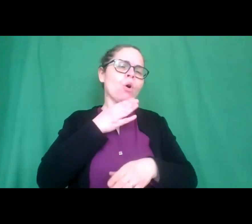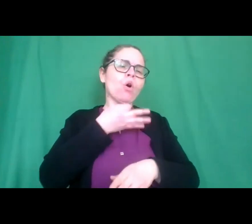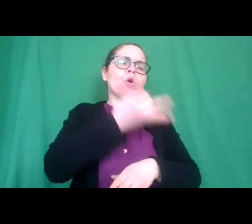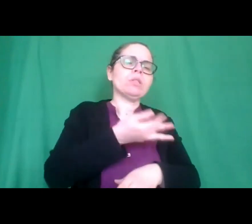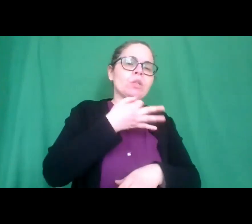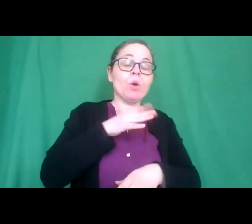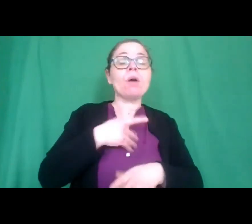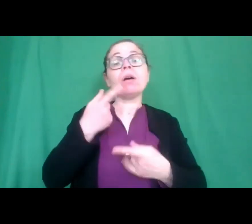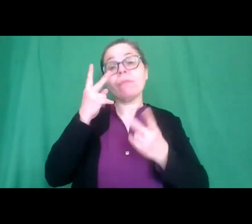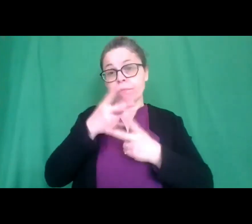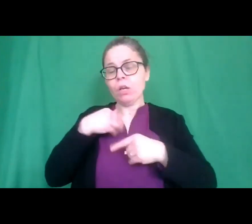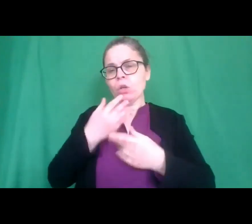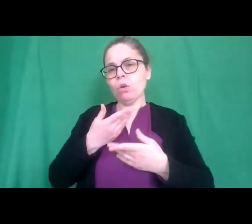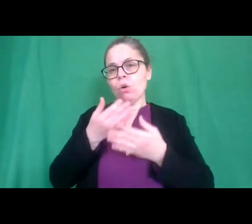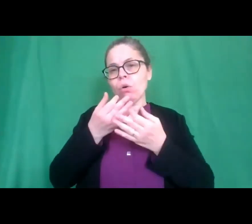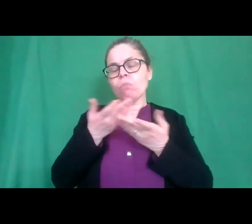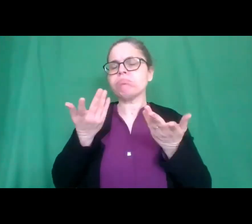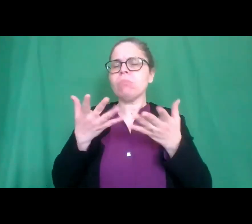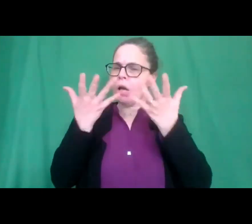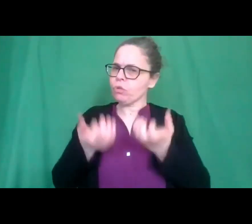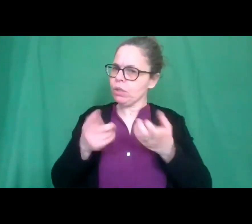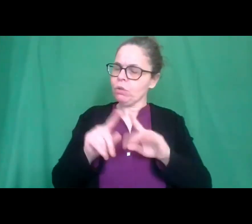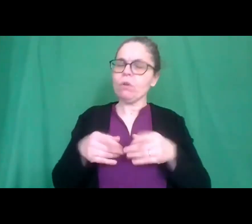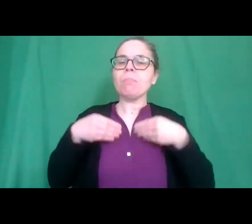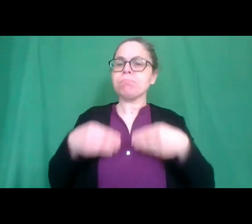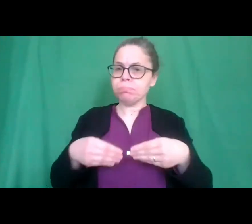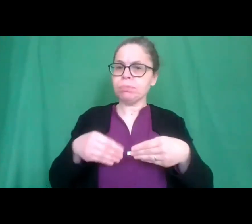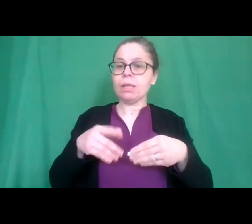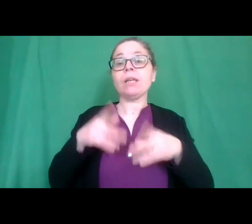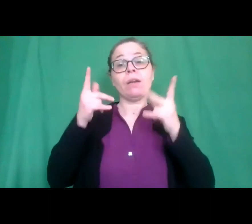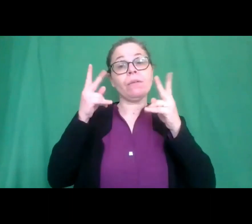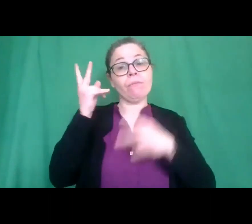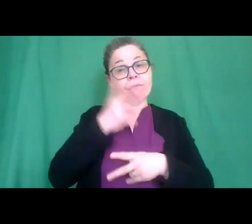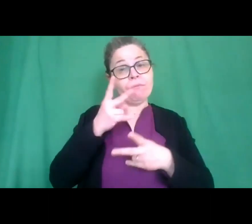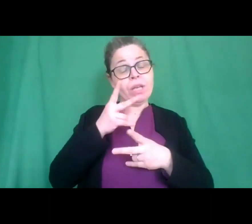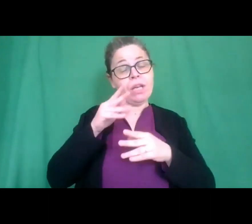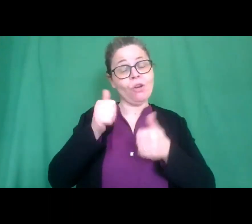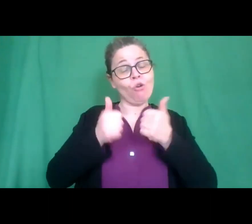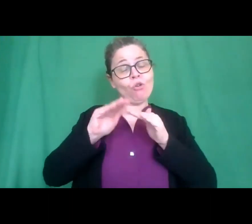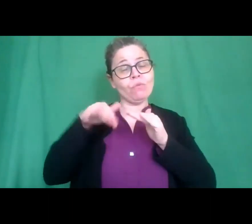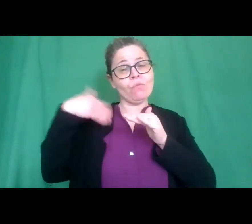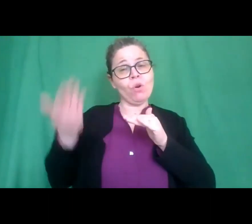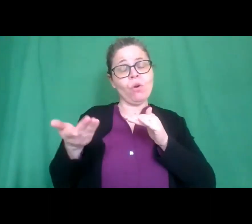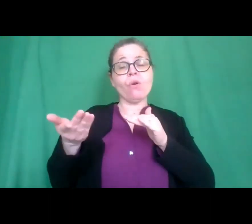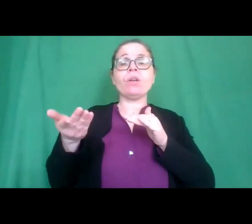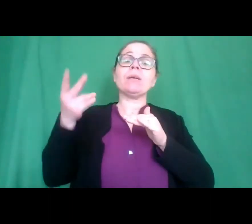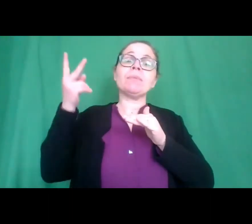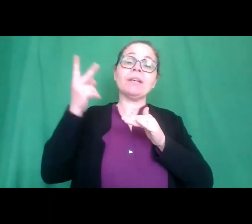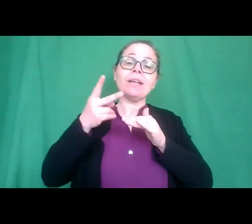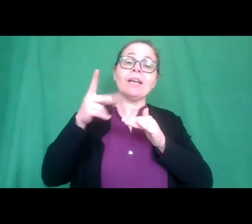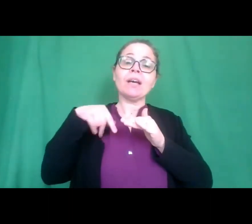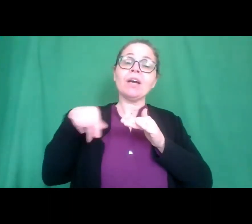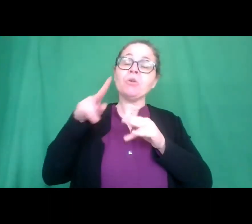questa possibilità e ho detto partecipate siete fuori concorso però analizzeremo e prenderemo in